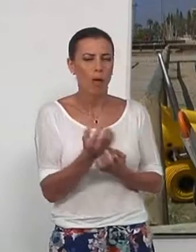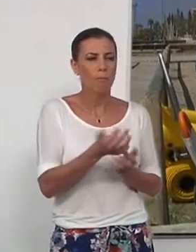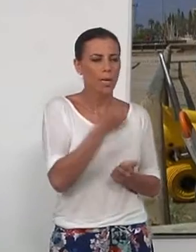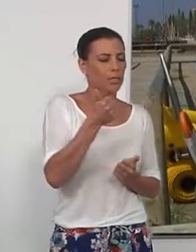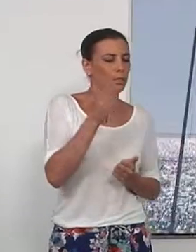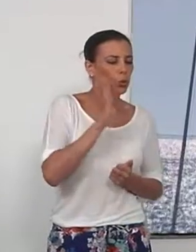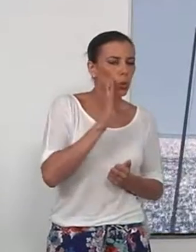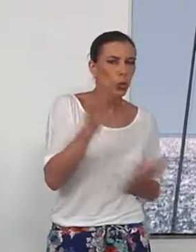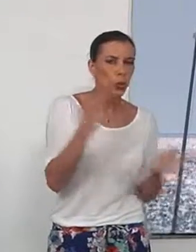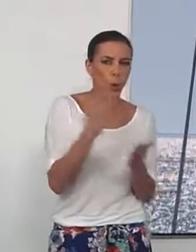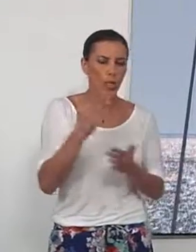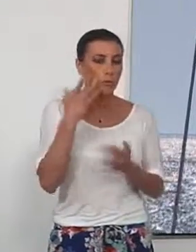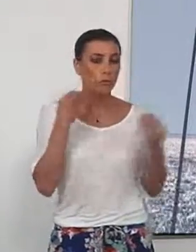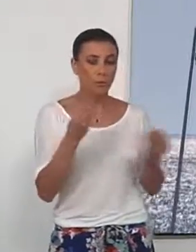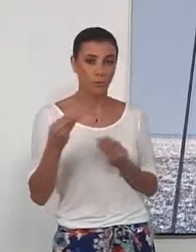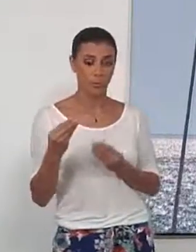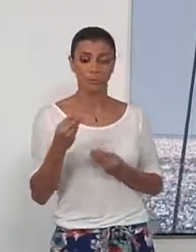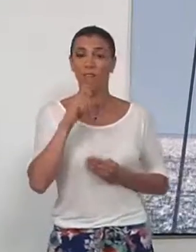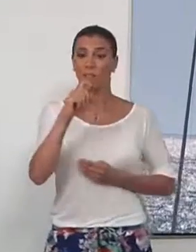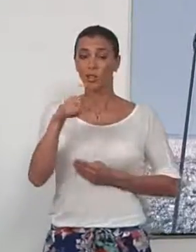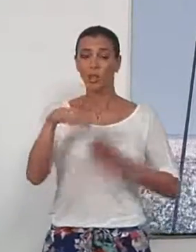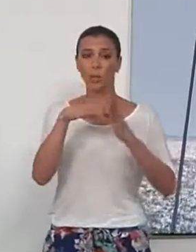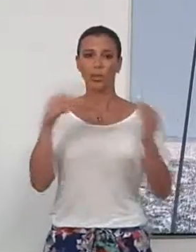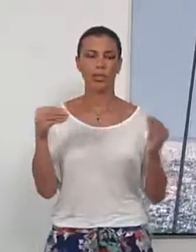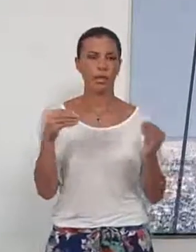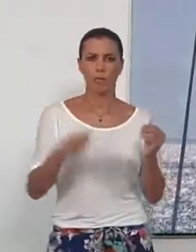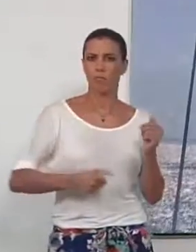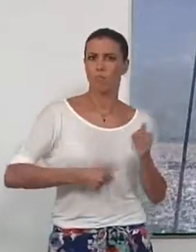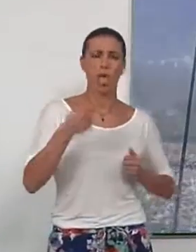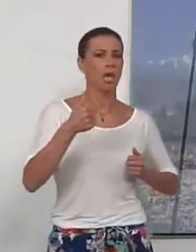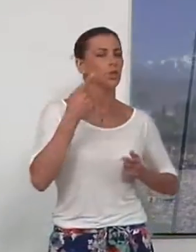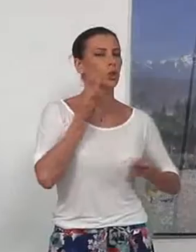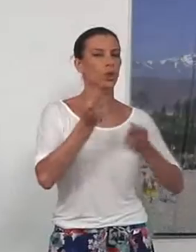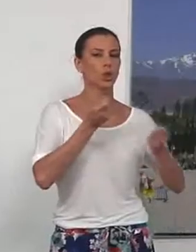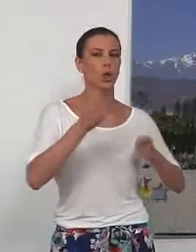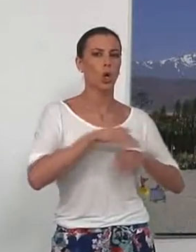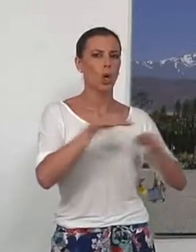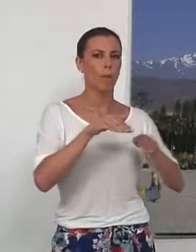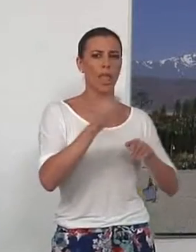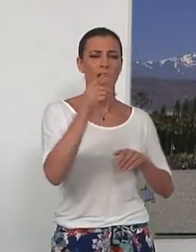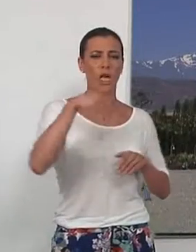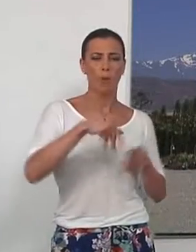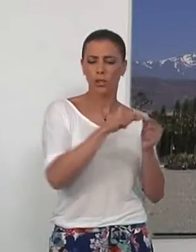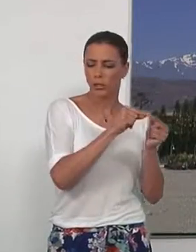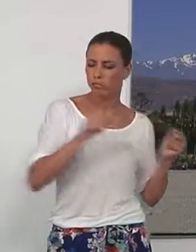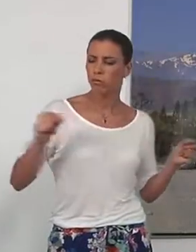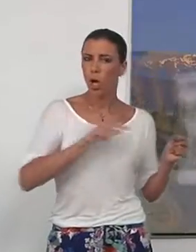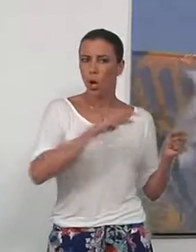Andalucía es la comunidad autónoma que controla el mayor número de playas y de kilómetros de costa de todo el país.